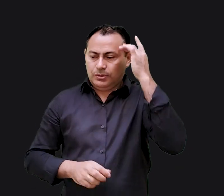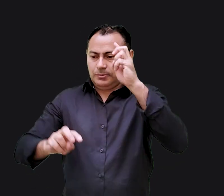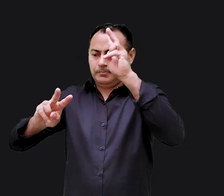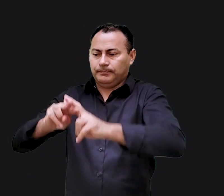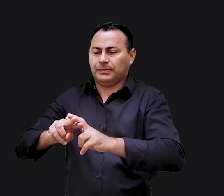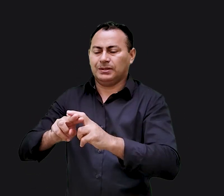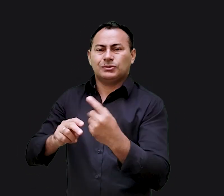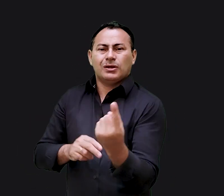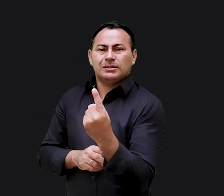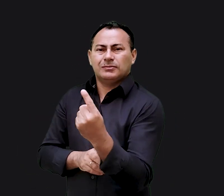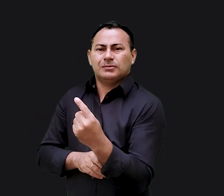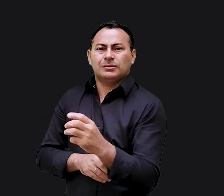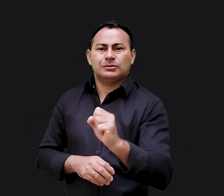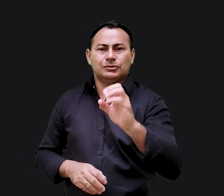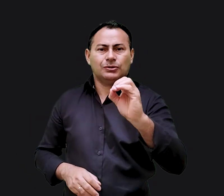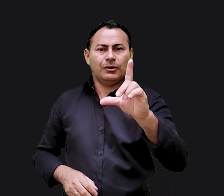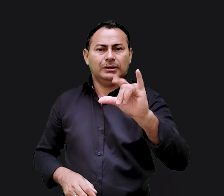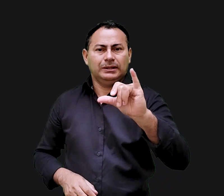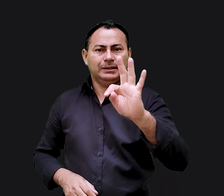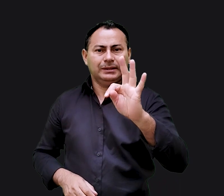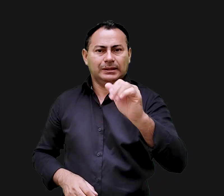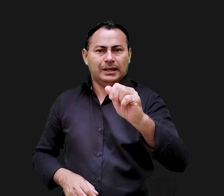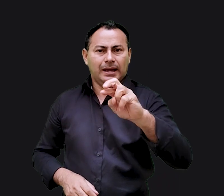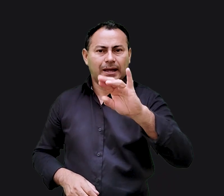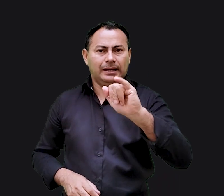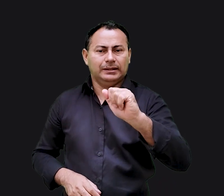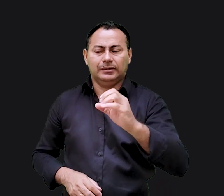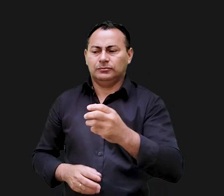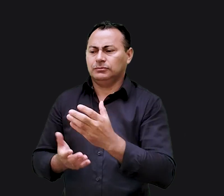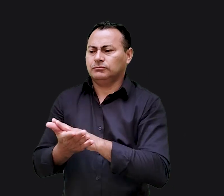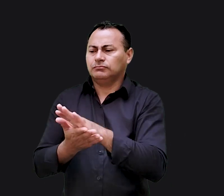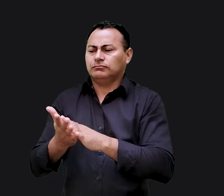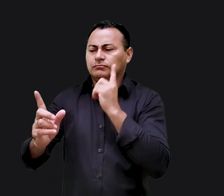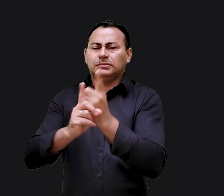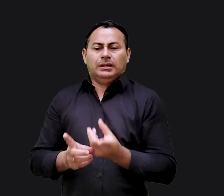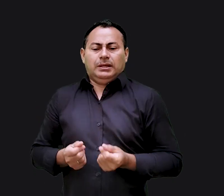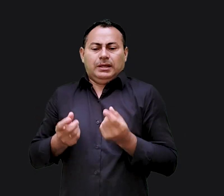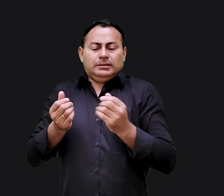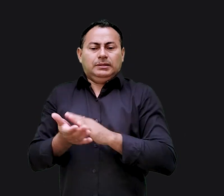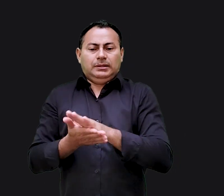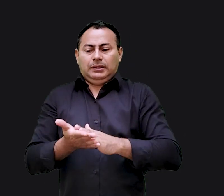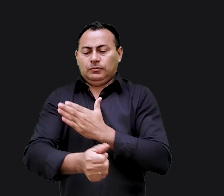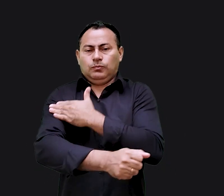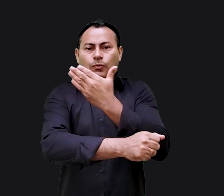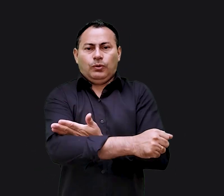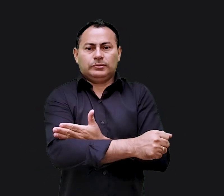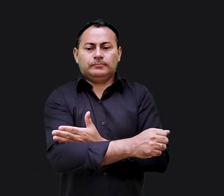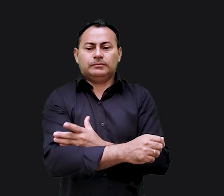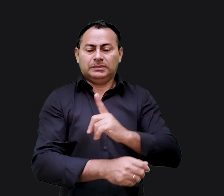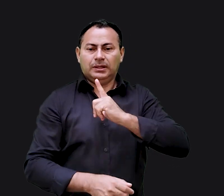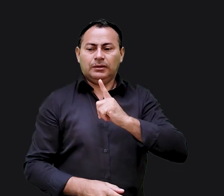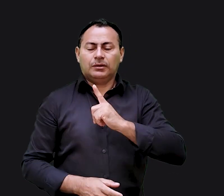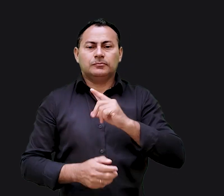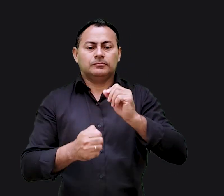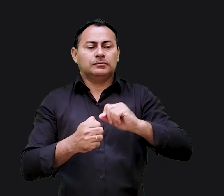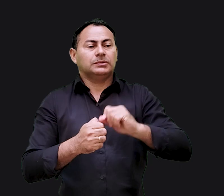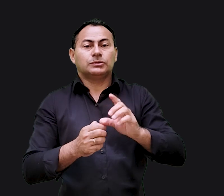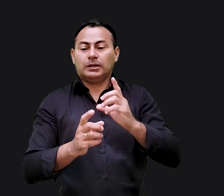Eles estavam presos em solitárias. Não encontraram nenhuma realização em riquezas, nem em força física. Eles encontraram